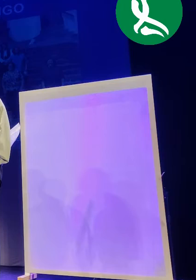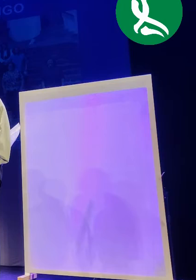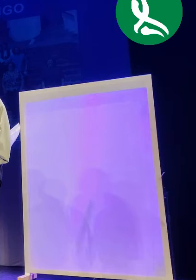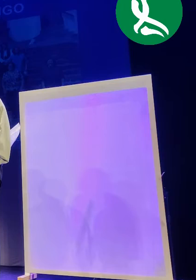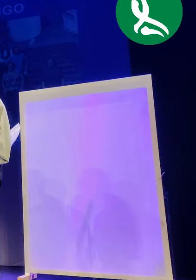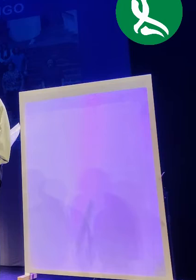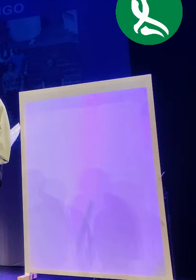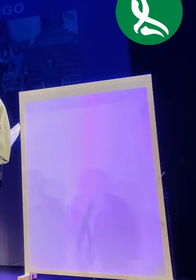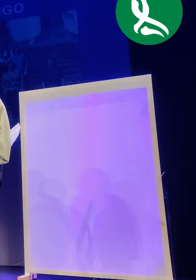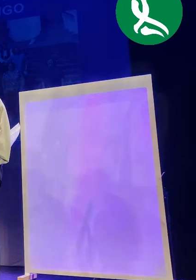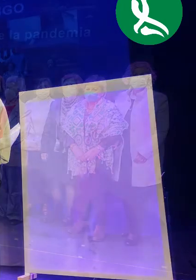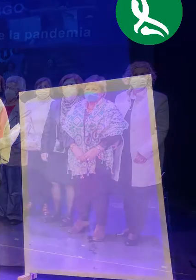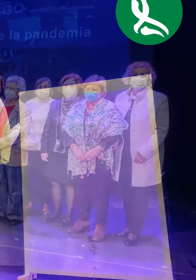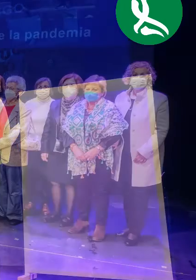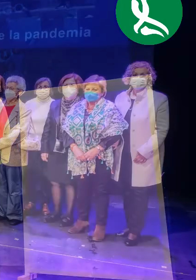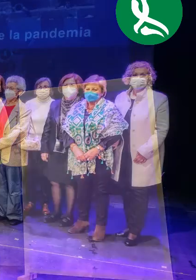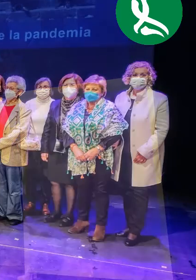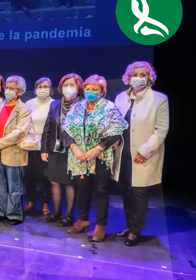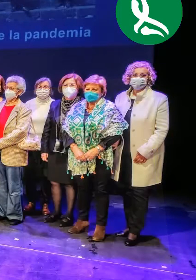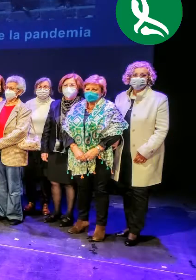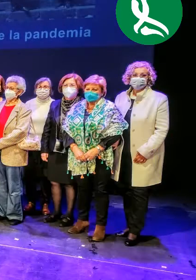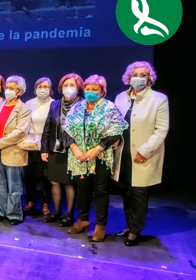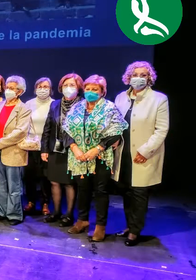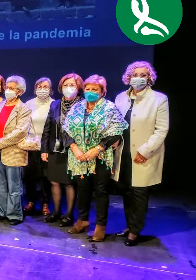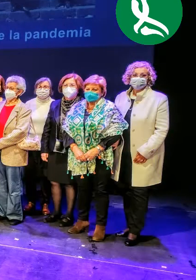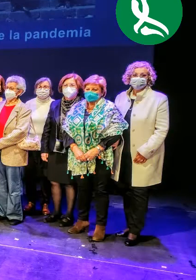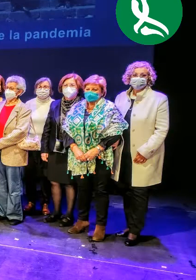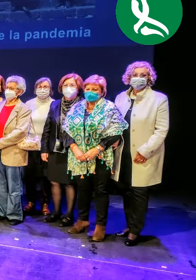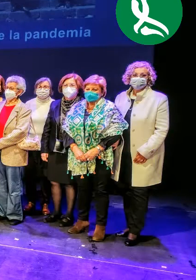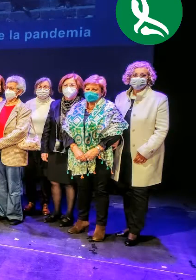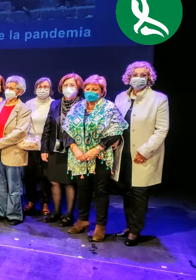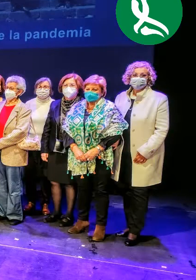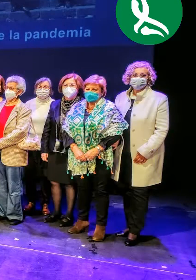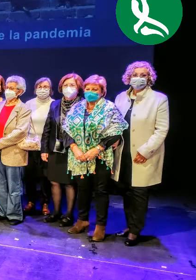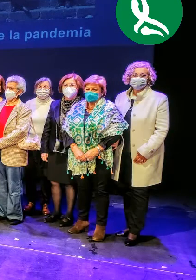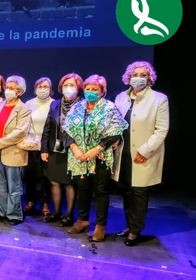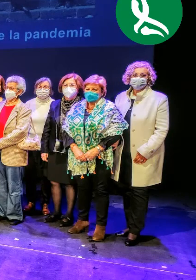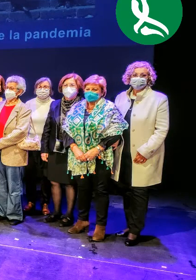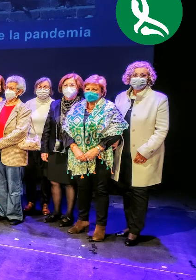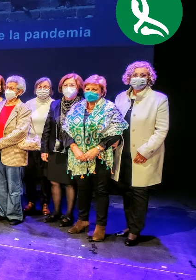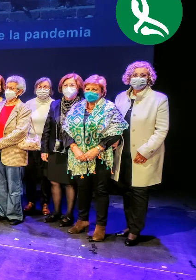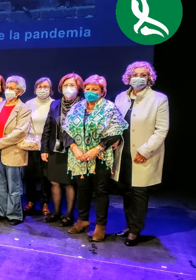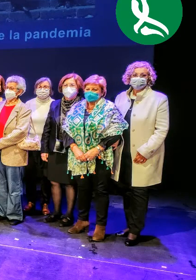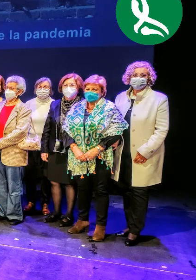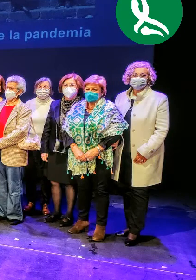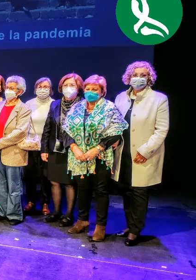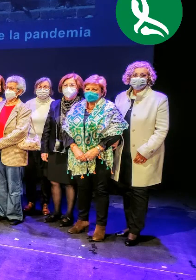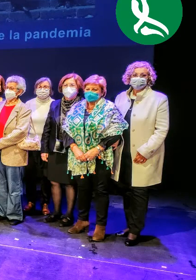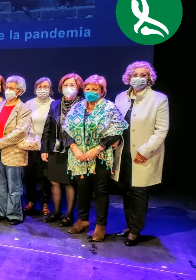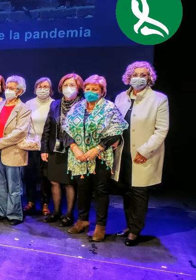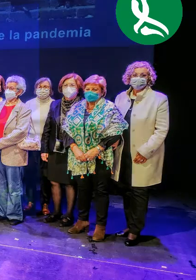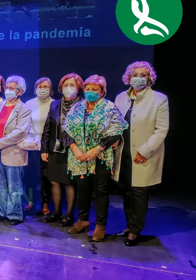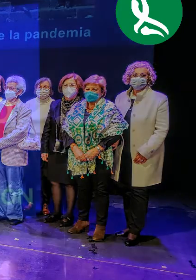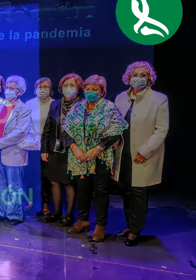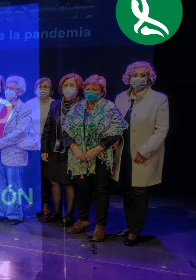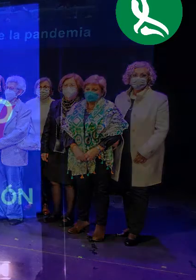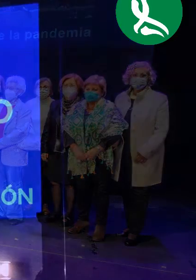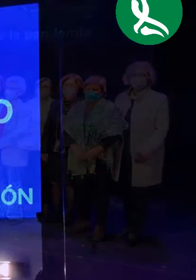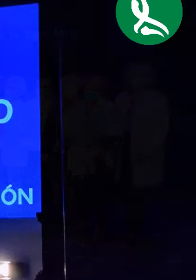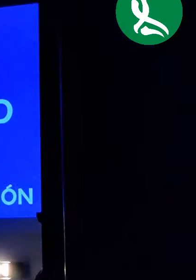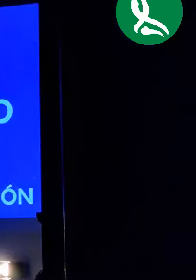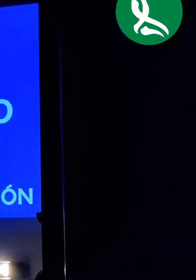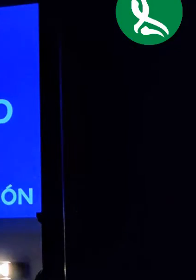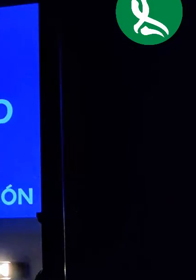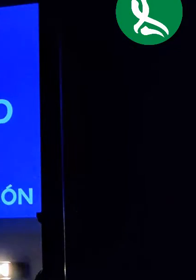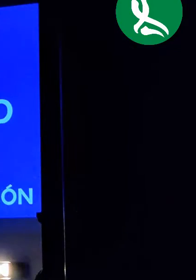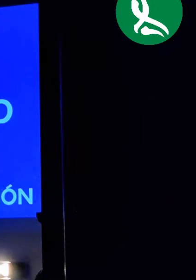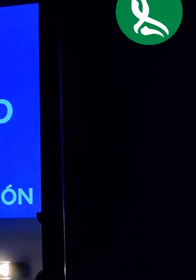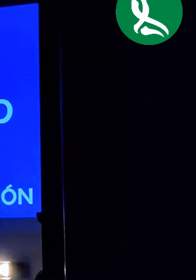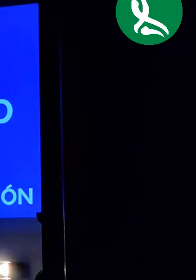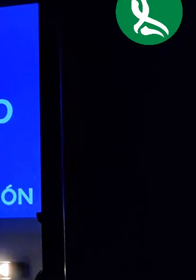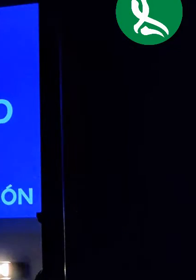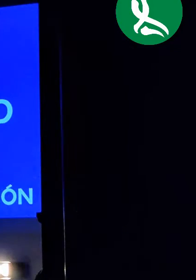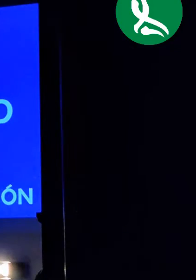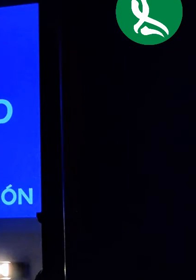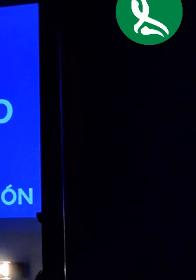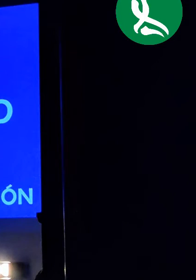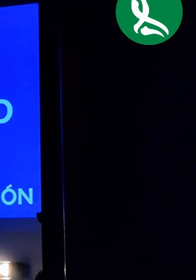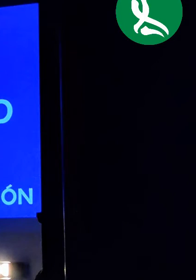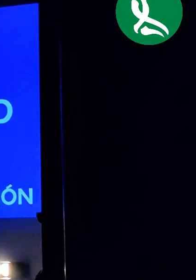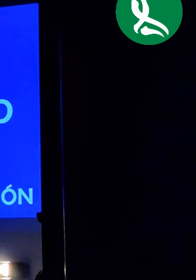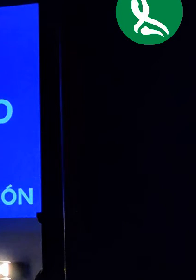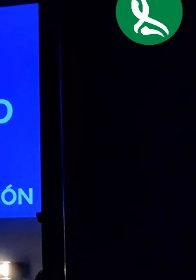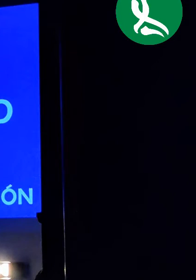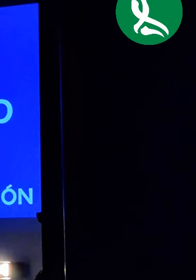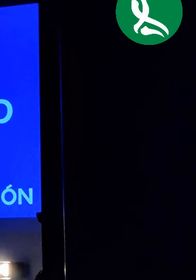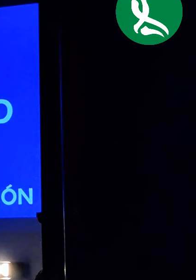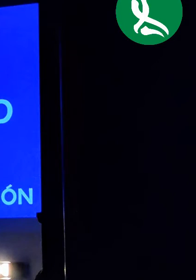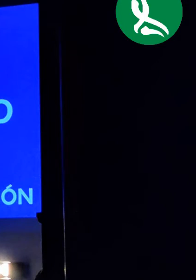a poner por escrito lo que brotaba del corazón y es lo que quiero transmitir. Antes que nada, dar la bienvenida a las compañeras